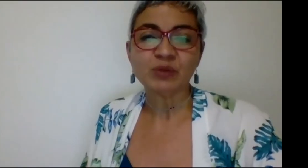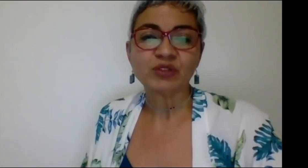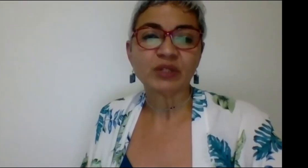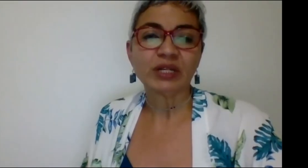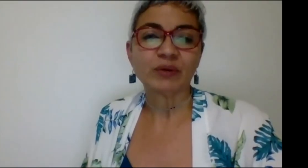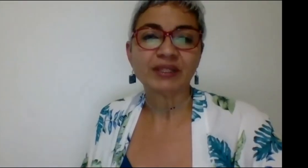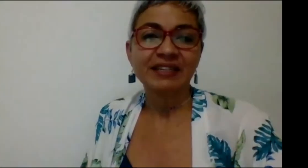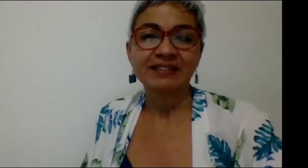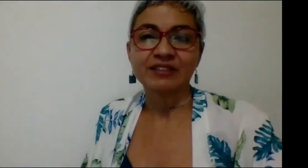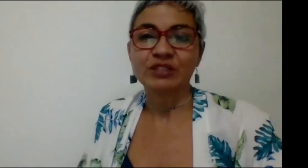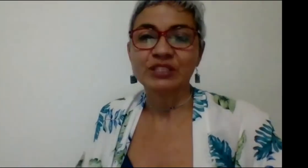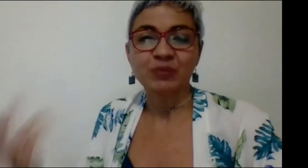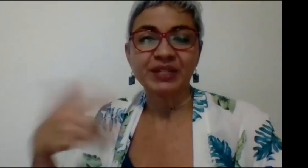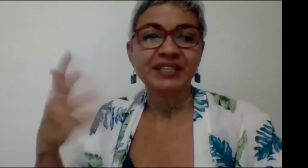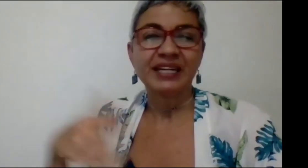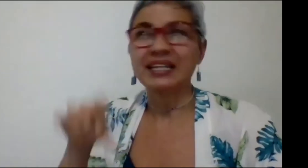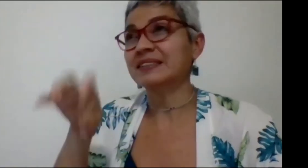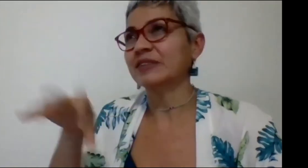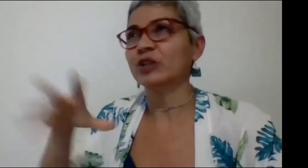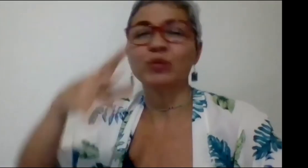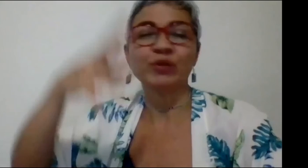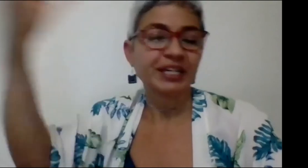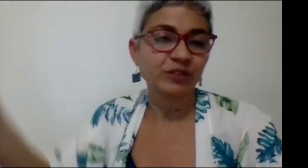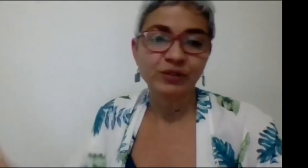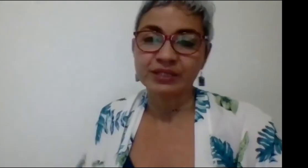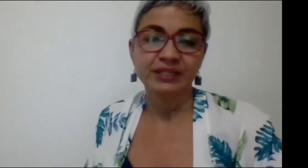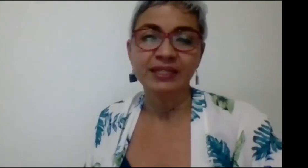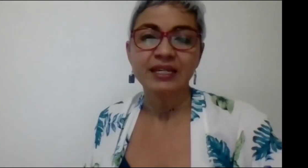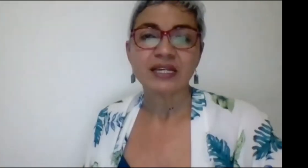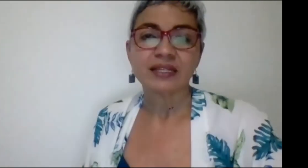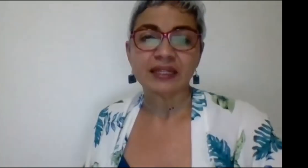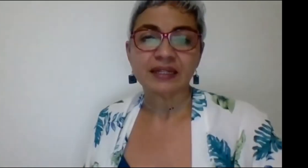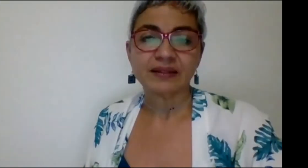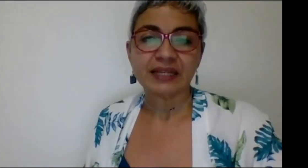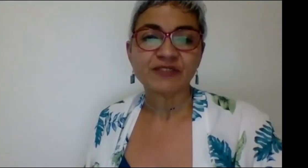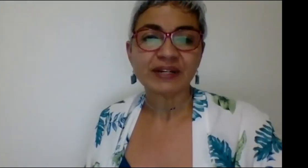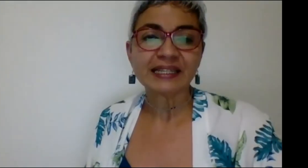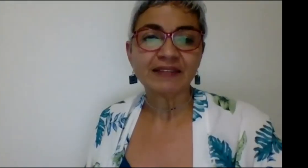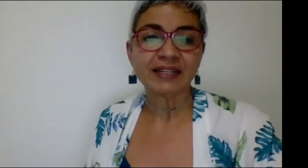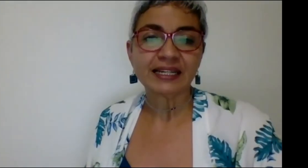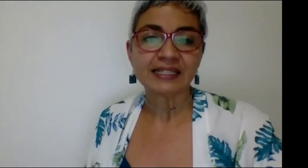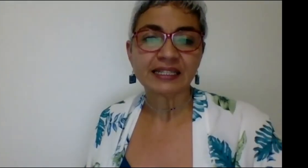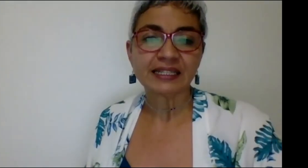mismo centro de lengua desde las acciones que pueden generar, el centro de comunicaciones, es factible hacerlo.